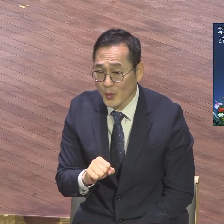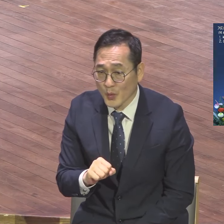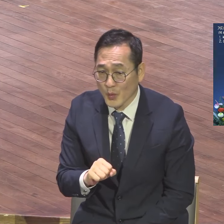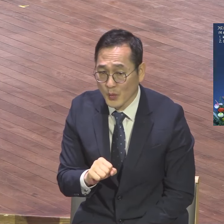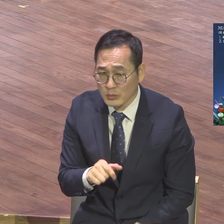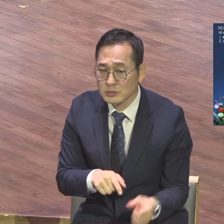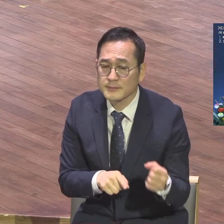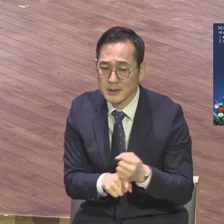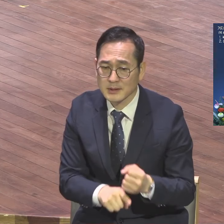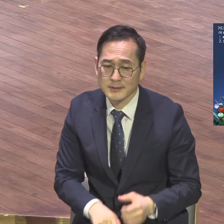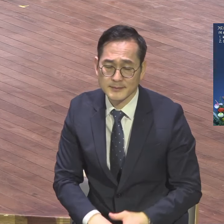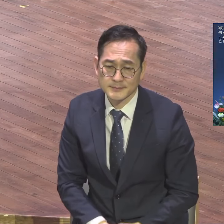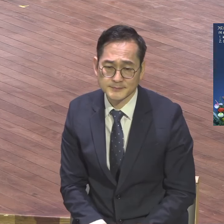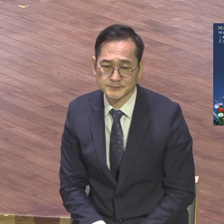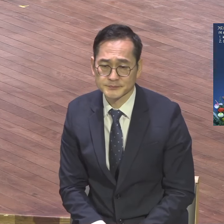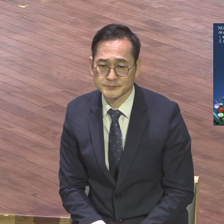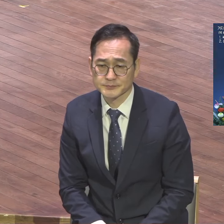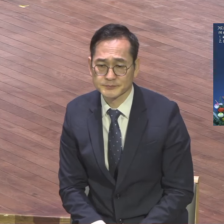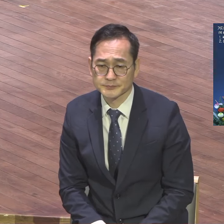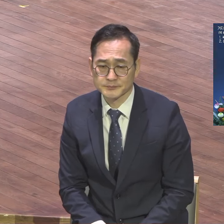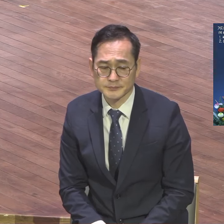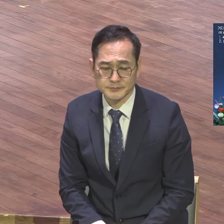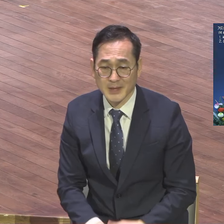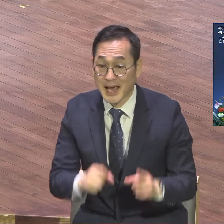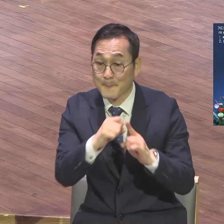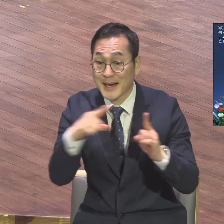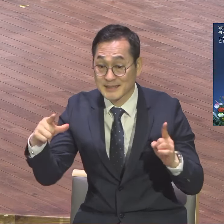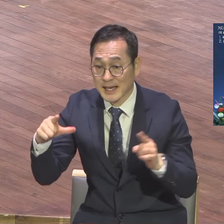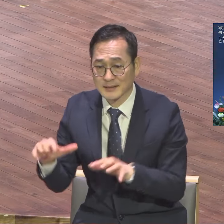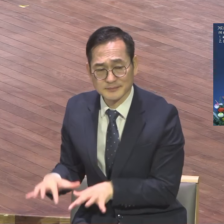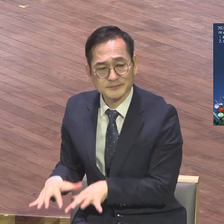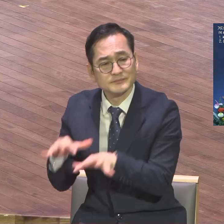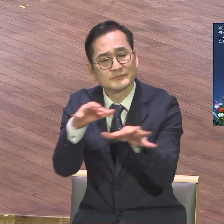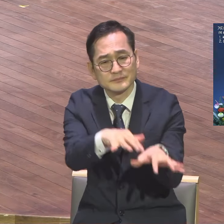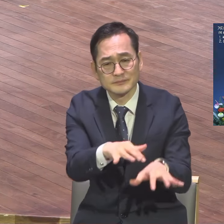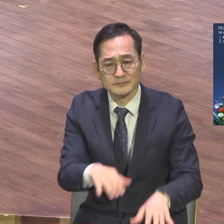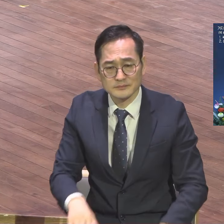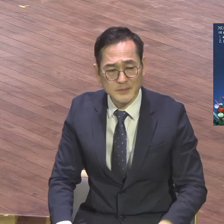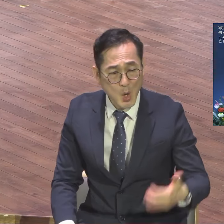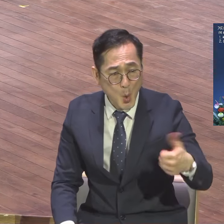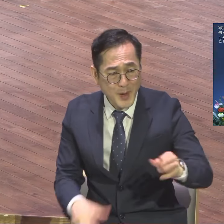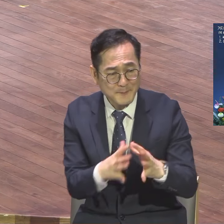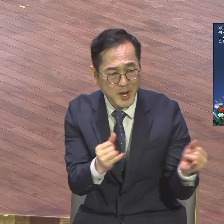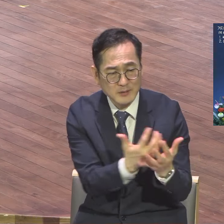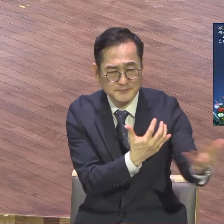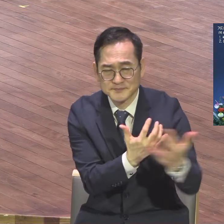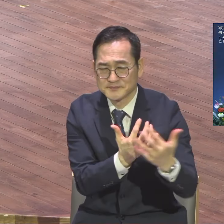확신안에 선발돼갔습니다 5만명을 과연 5만명을 모아가지고